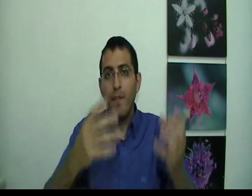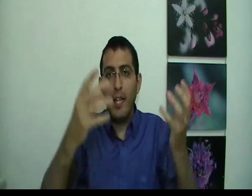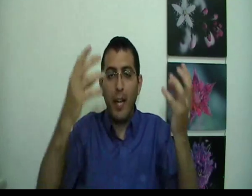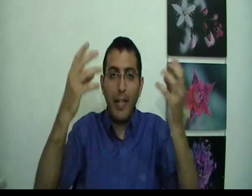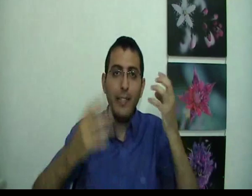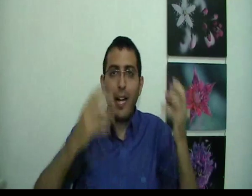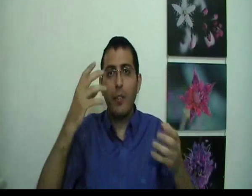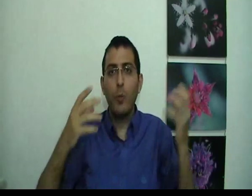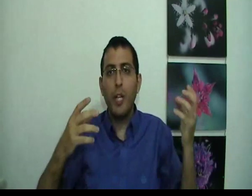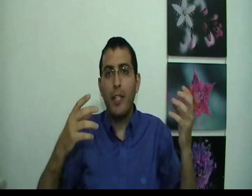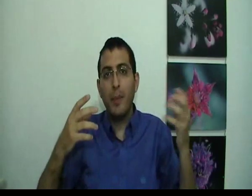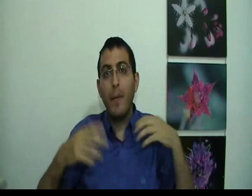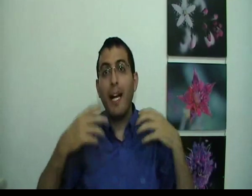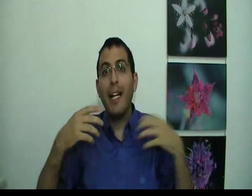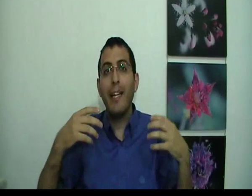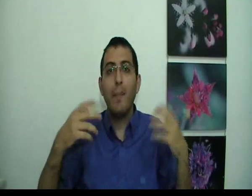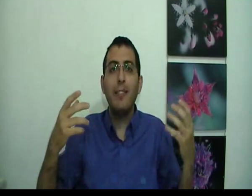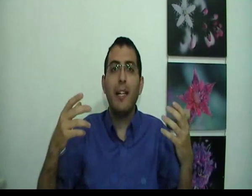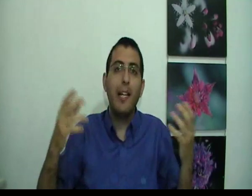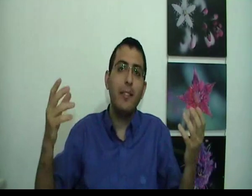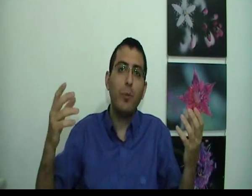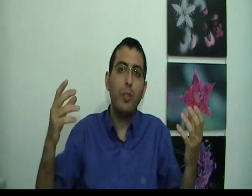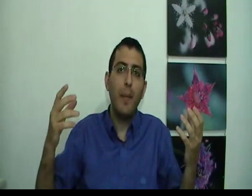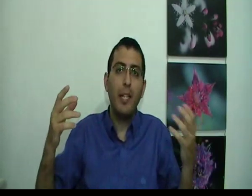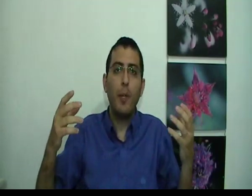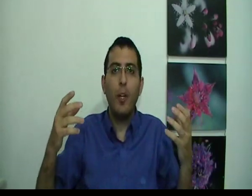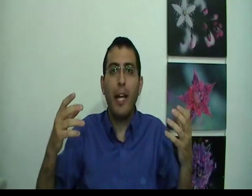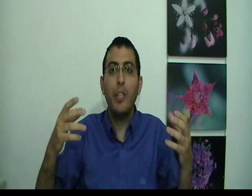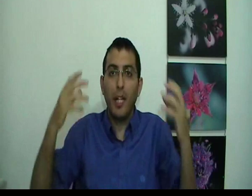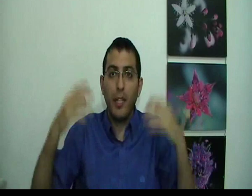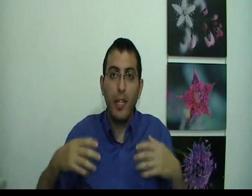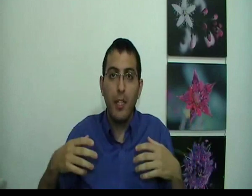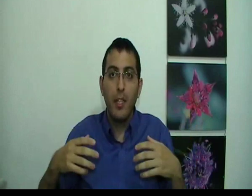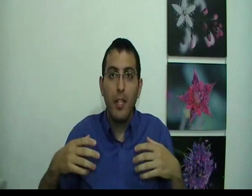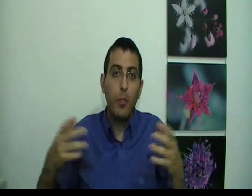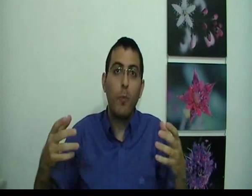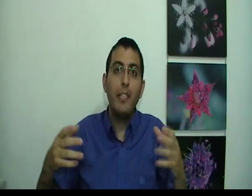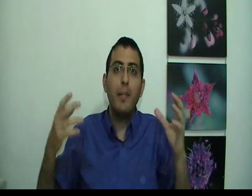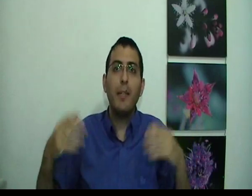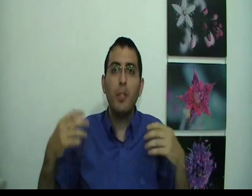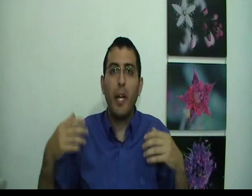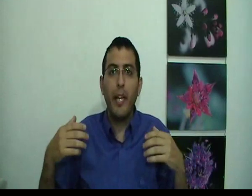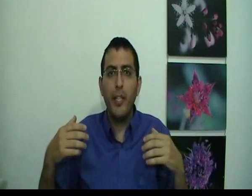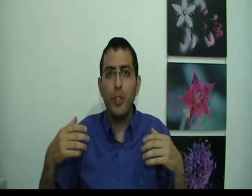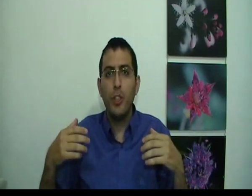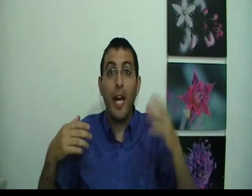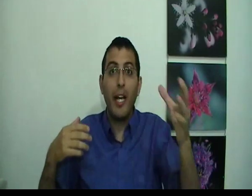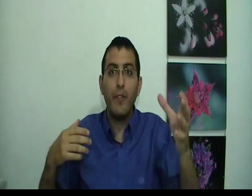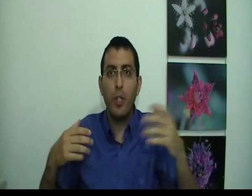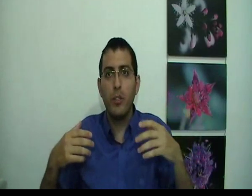ועני זה רק תחושה שבן אדם אומר עני, מה זה עני? אני זה תחושה, הבן אדם יכול להרגיש אני, לדוגמה יש בן אדם שמרגיש שהרכב שלו זה